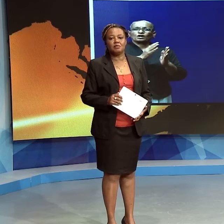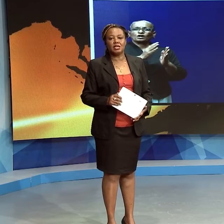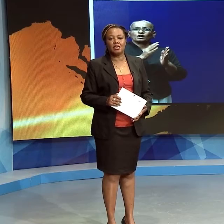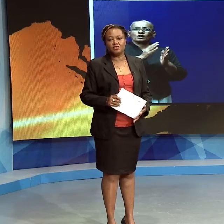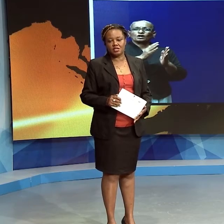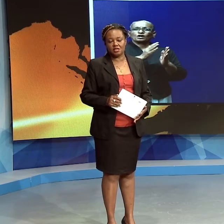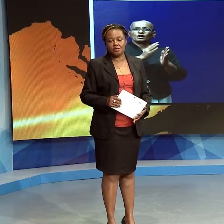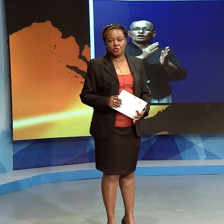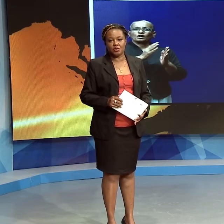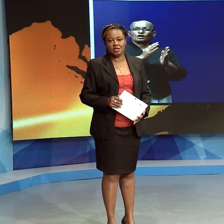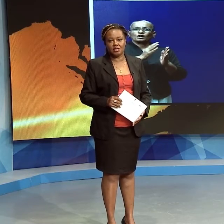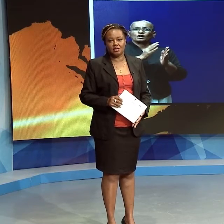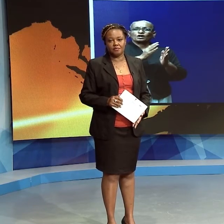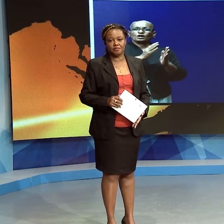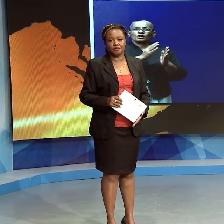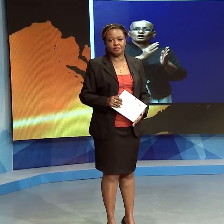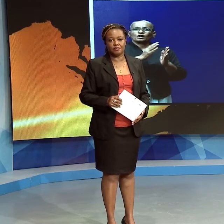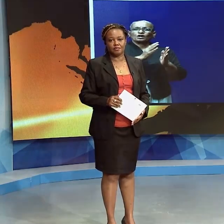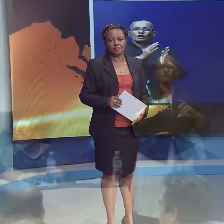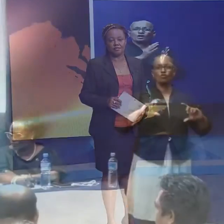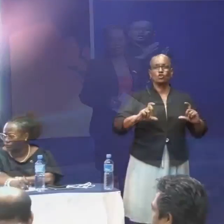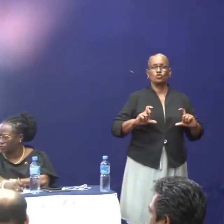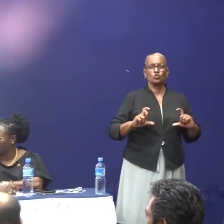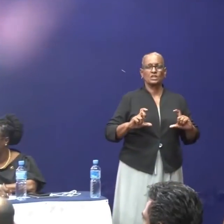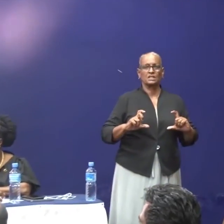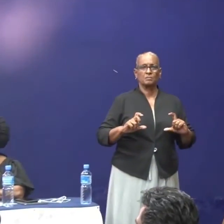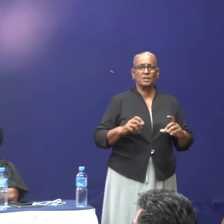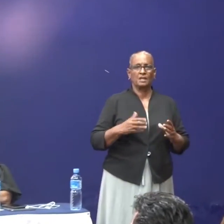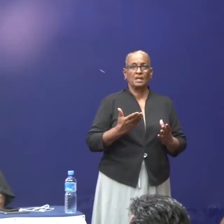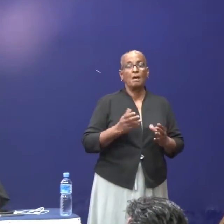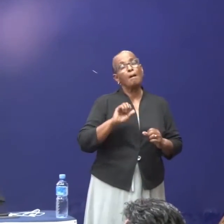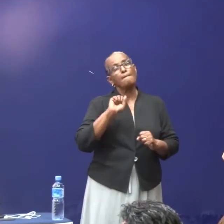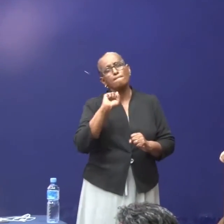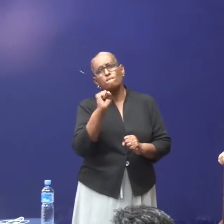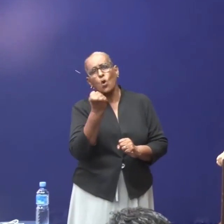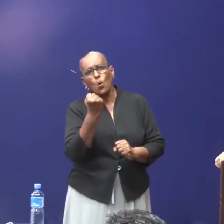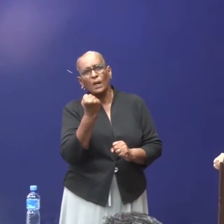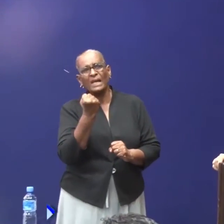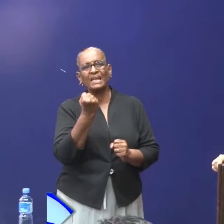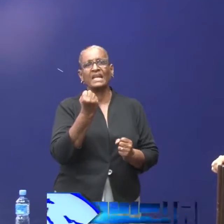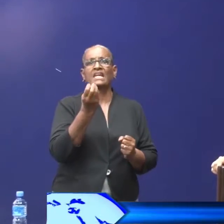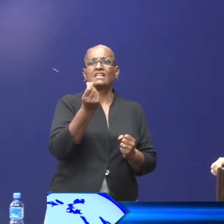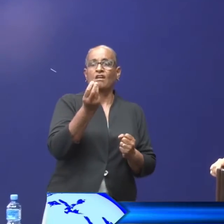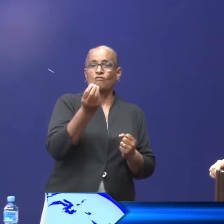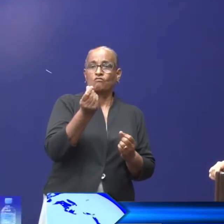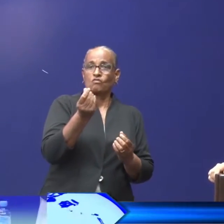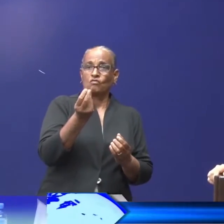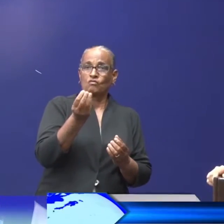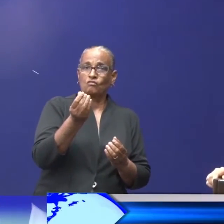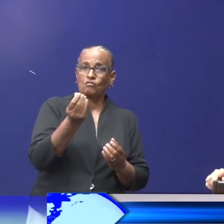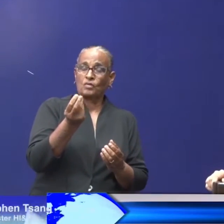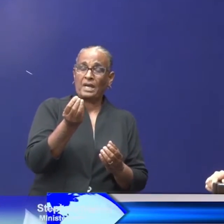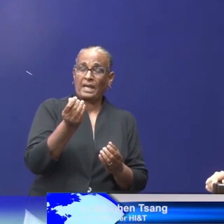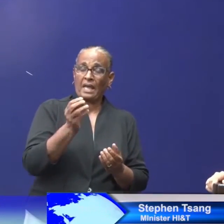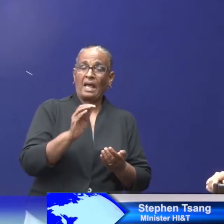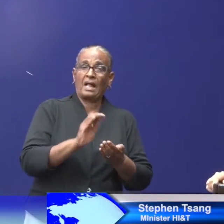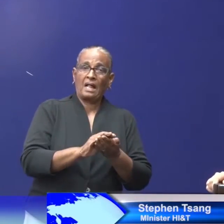De regering bekijkt verschillende mogelijkheden. Er is gesproken over mogelijkheden, financiële incentives onder andere,